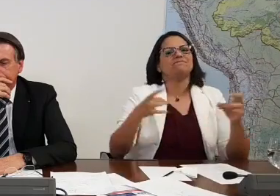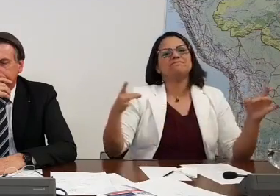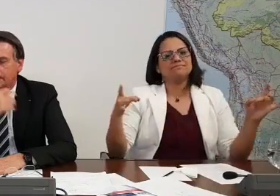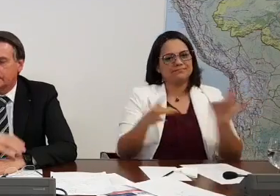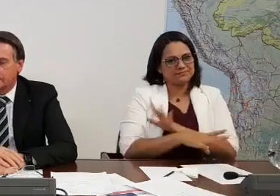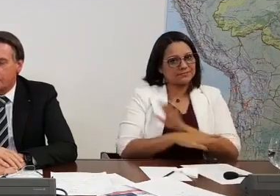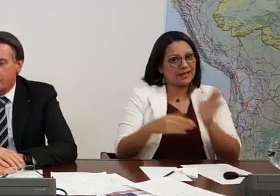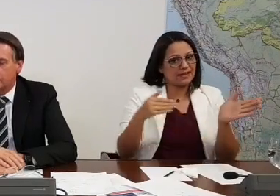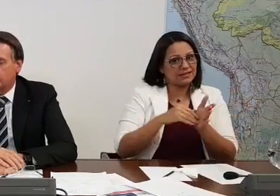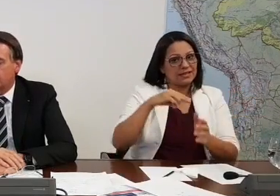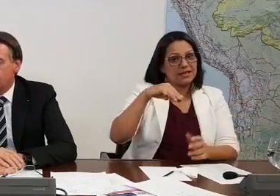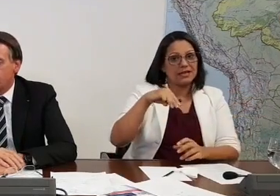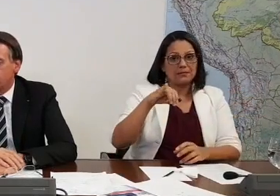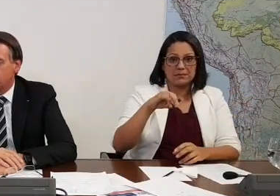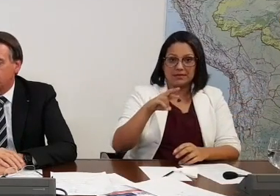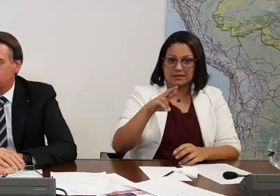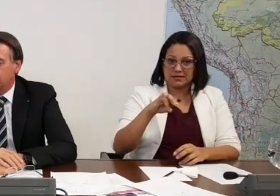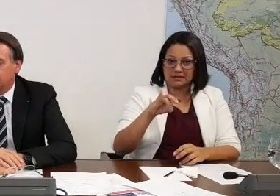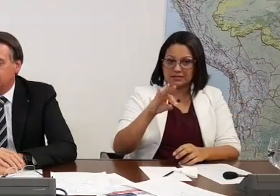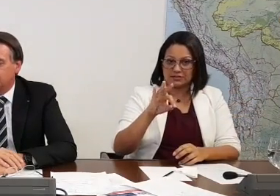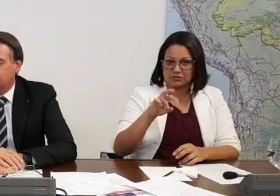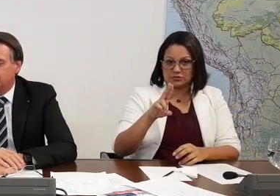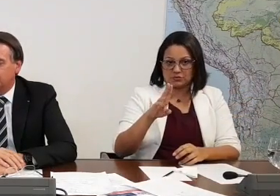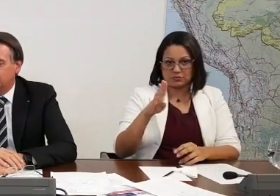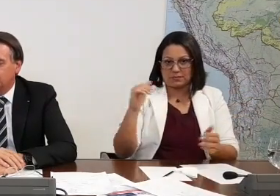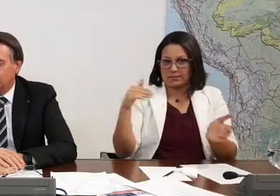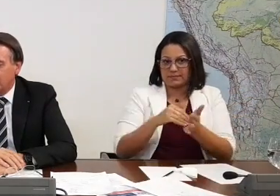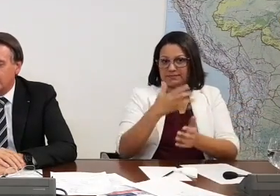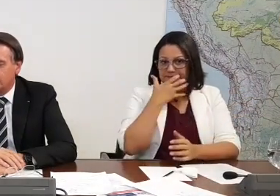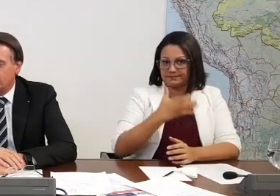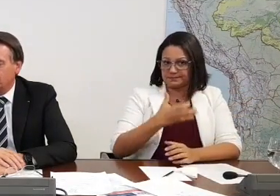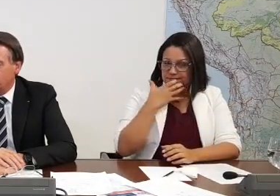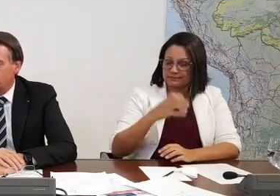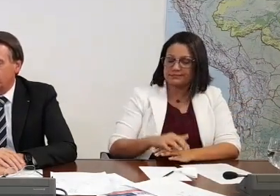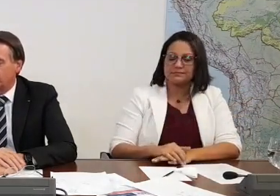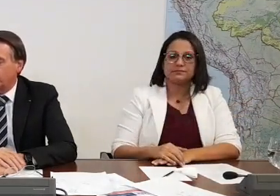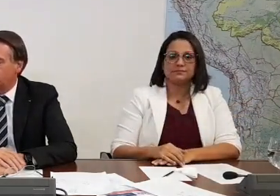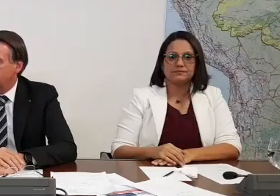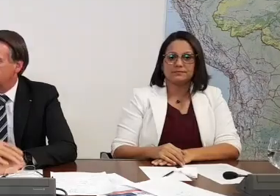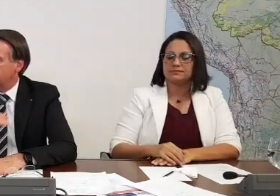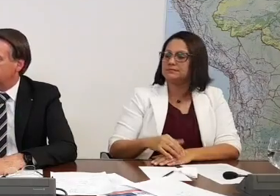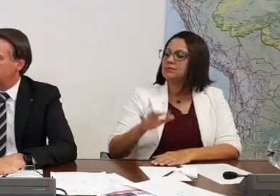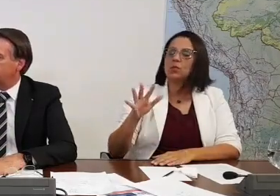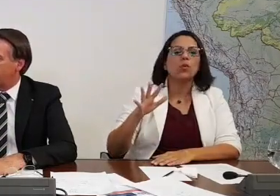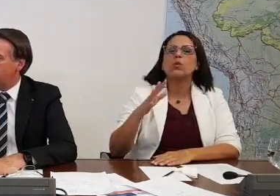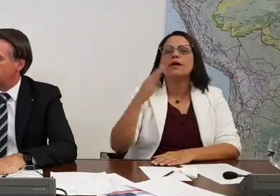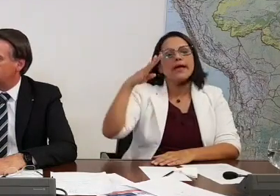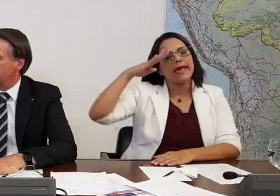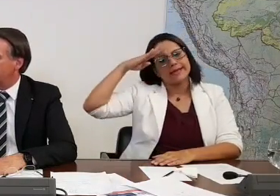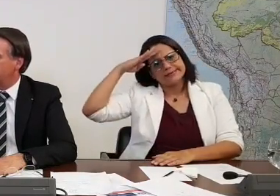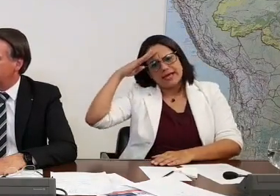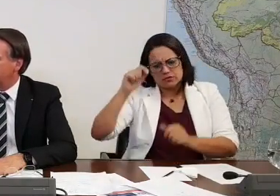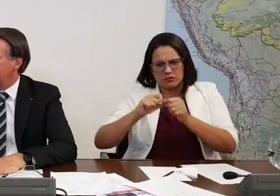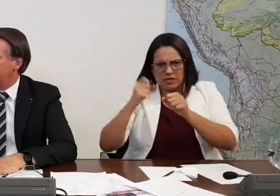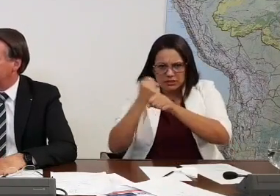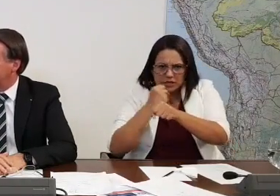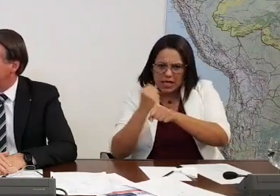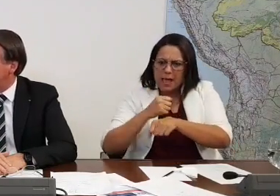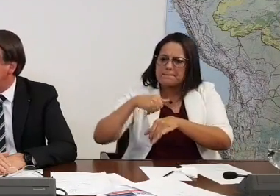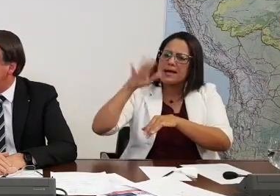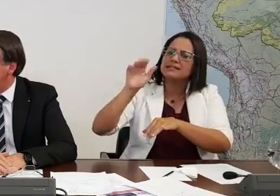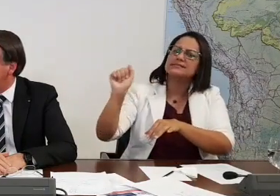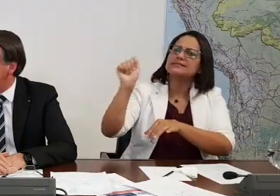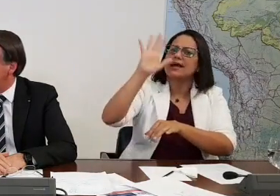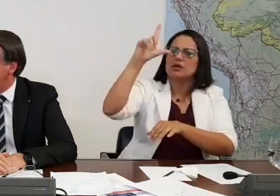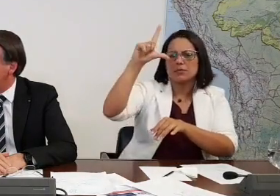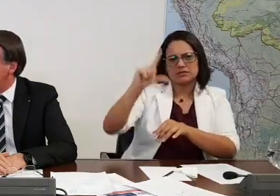Meritituba, até dezembro desse ano. Os gastos com essa obra feita pelo Exército são mais baixos que fosse um empreiteiro ou mais alto?